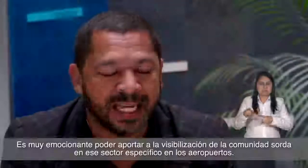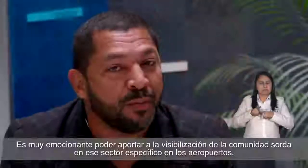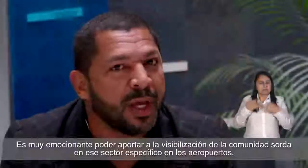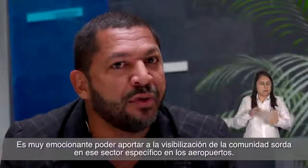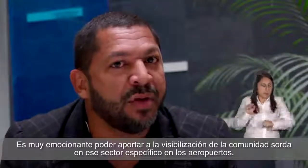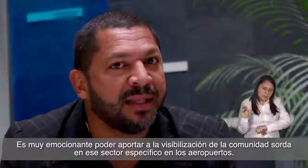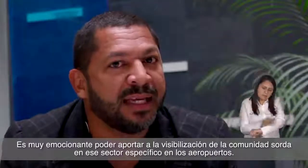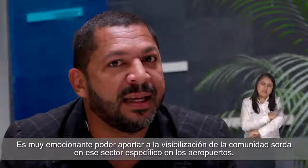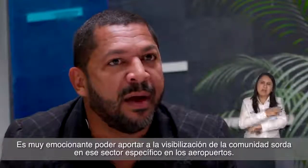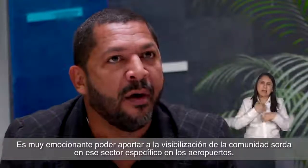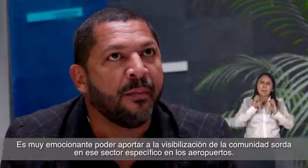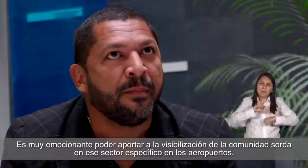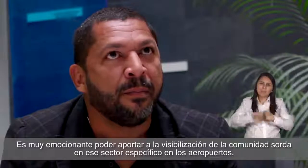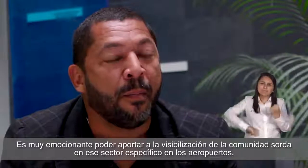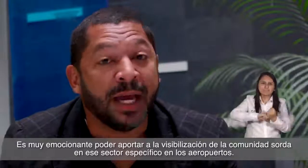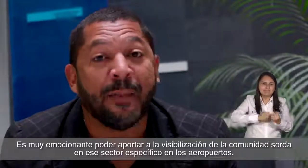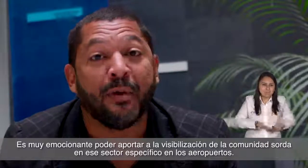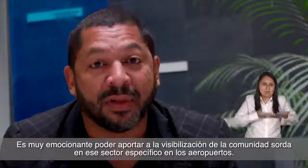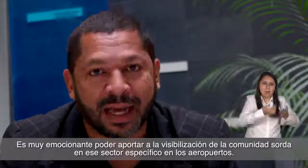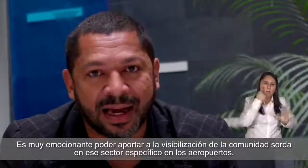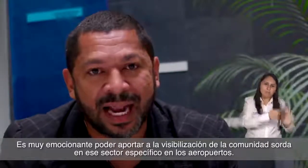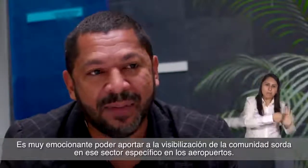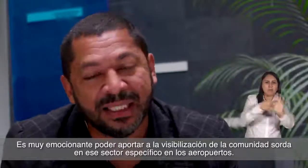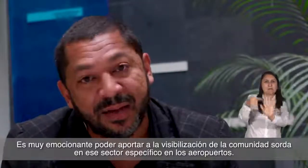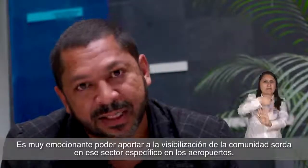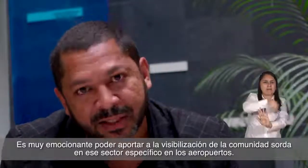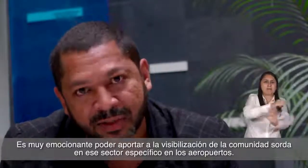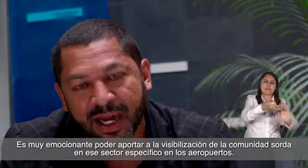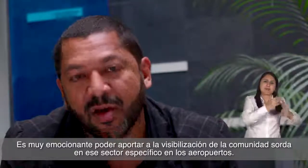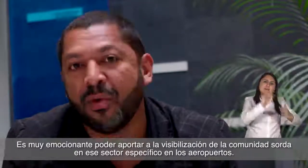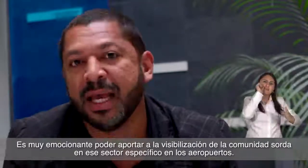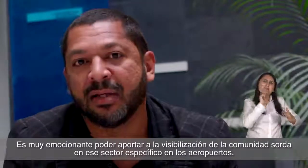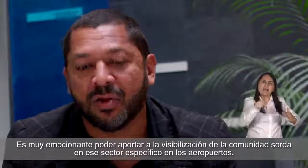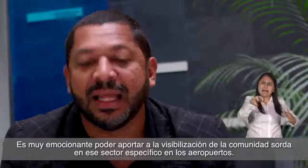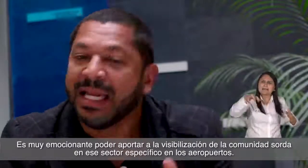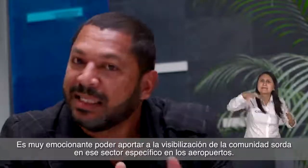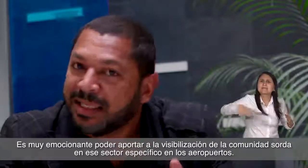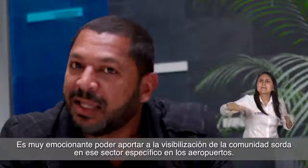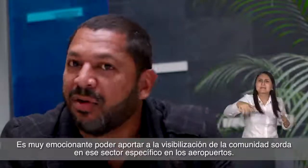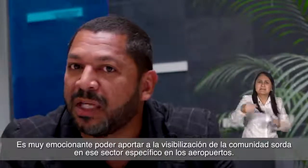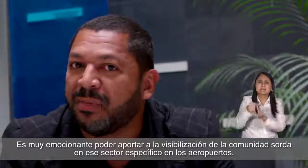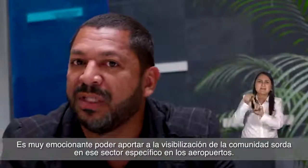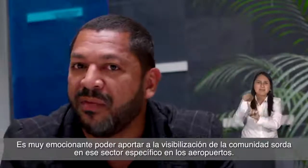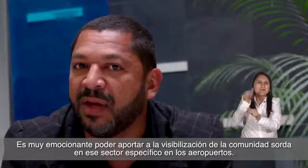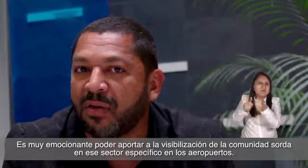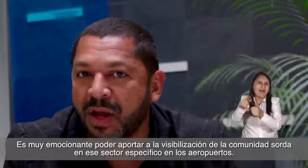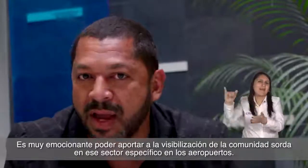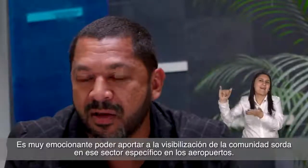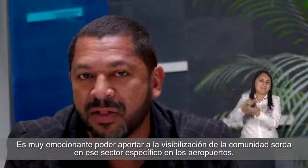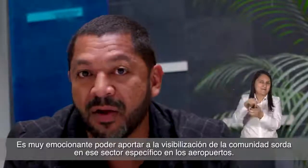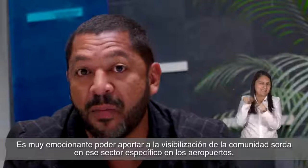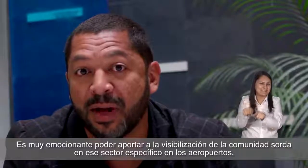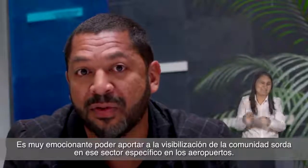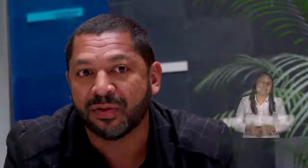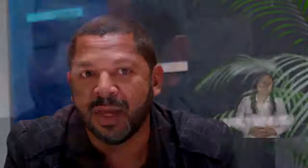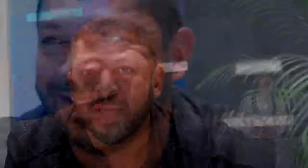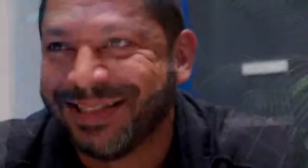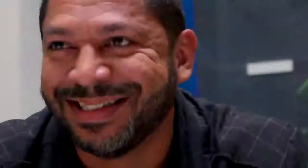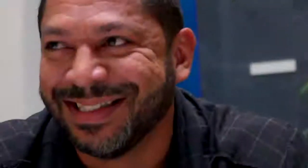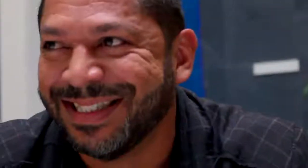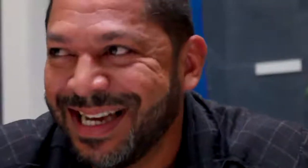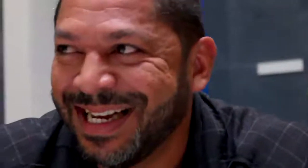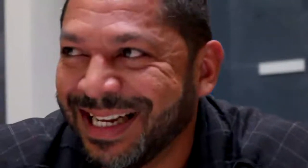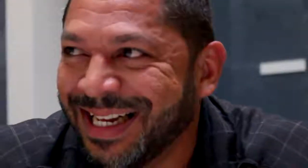Es muy emocionante poder aportar a la visibilización de la comunidad sorda en ese sector específico en los aeropuertos.